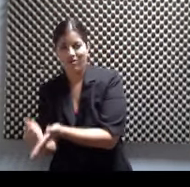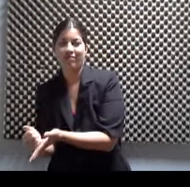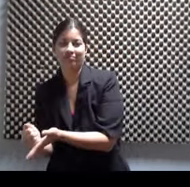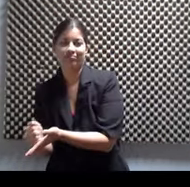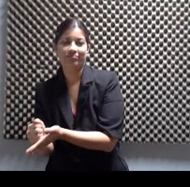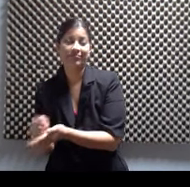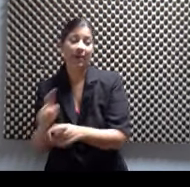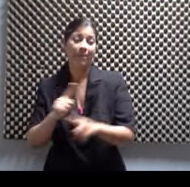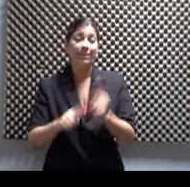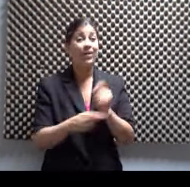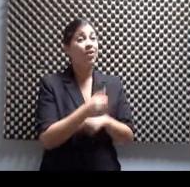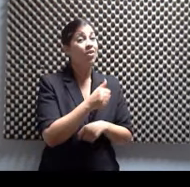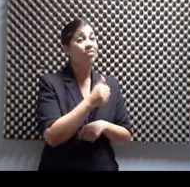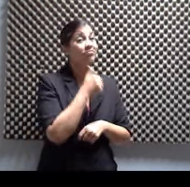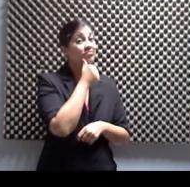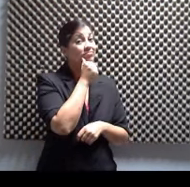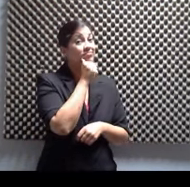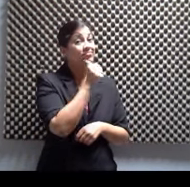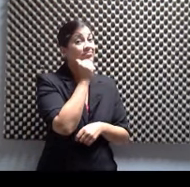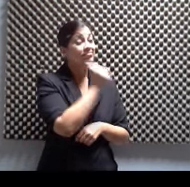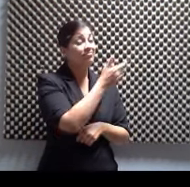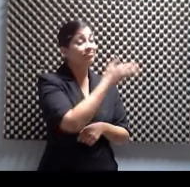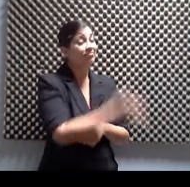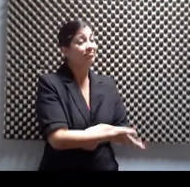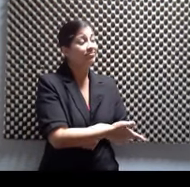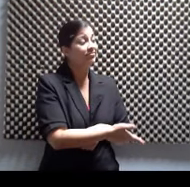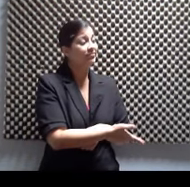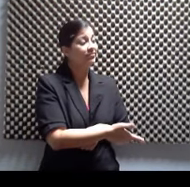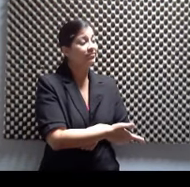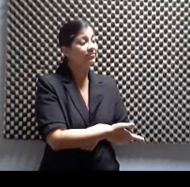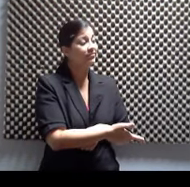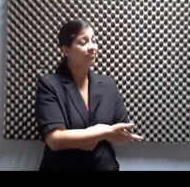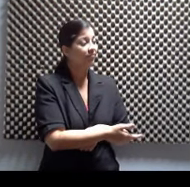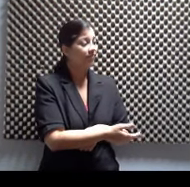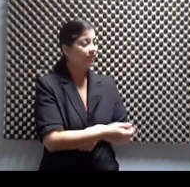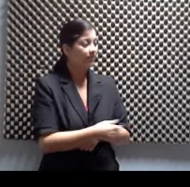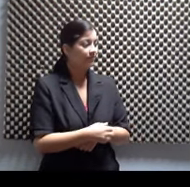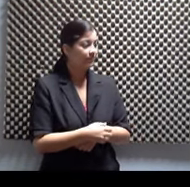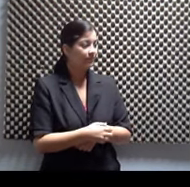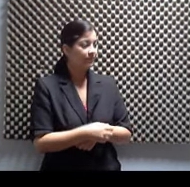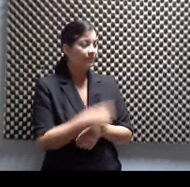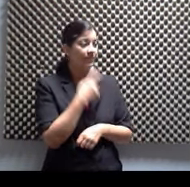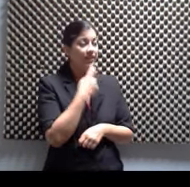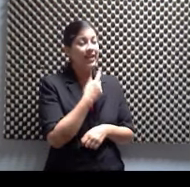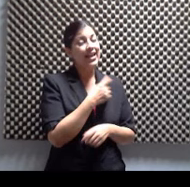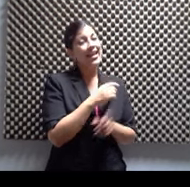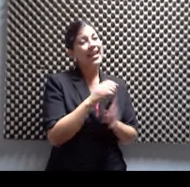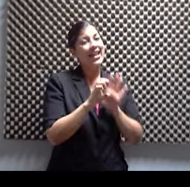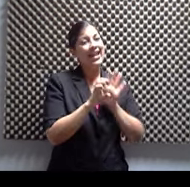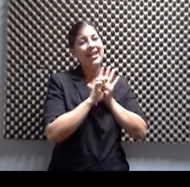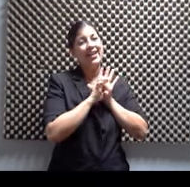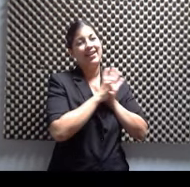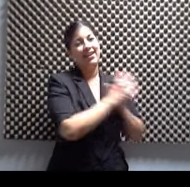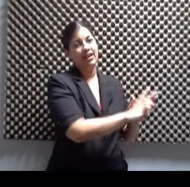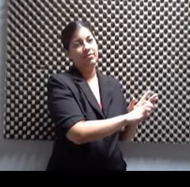Francesca, ella, bueno, ya sé que ella sigue mi ejemplo, ella es muy disciplinada,